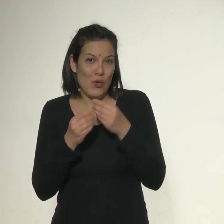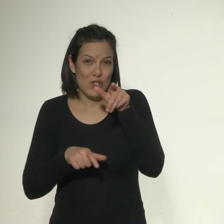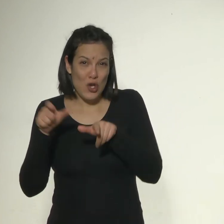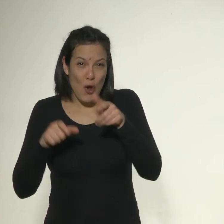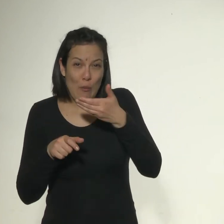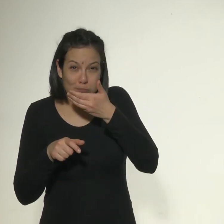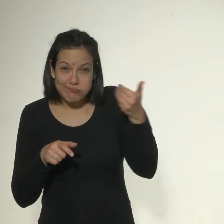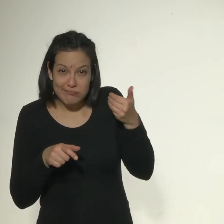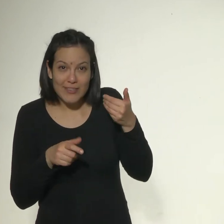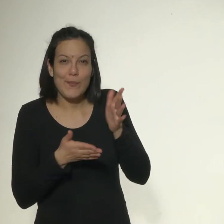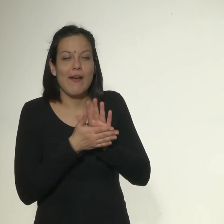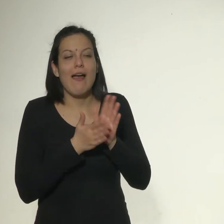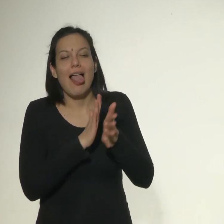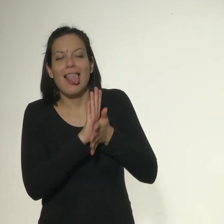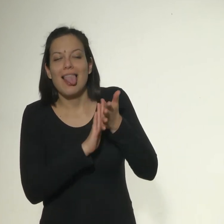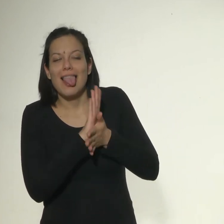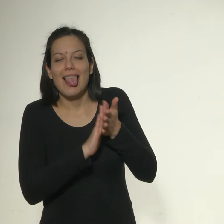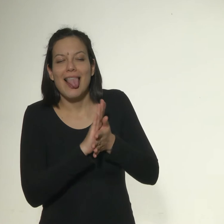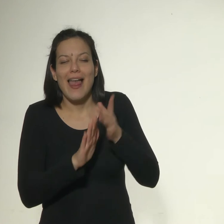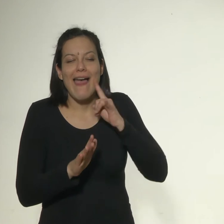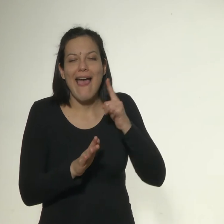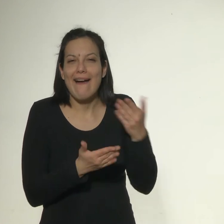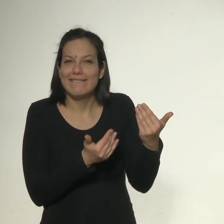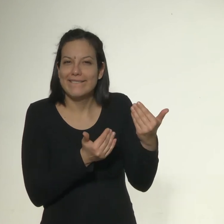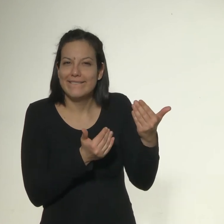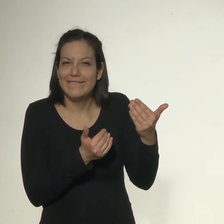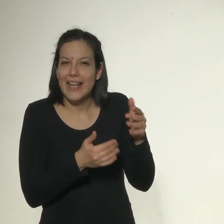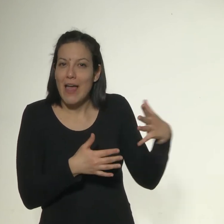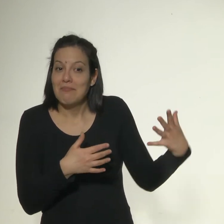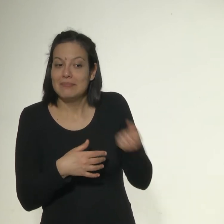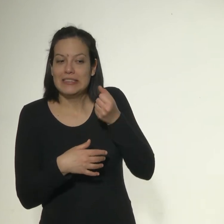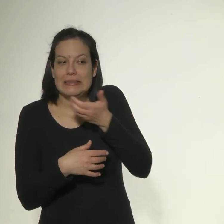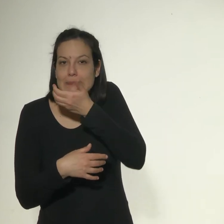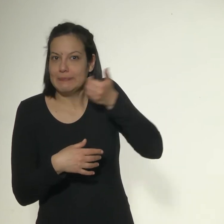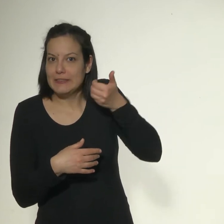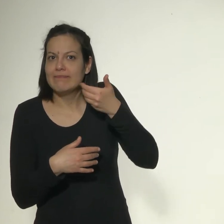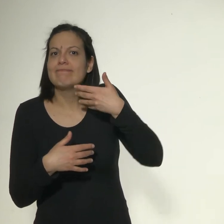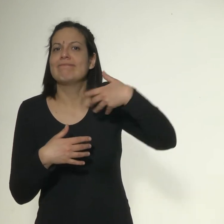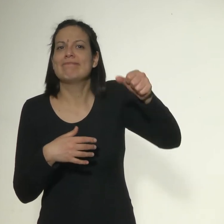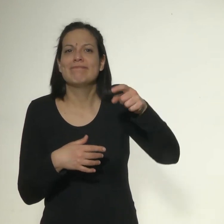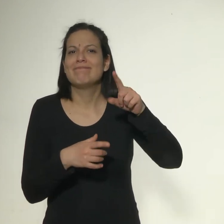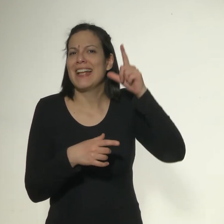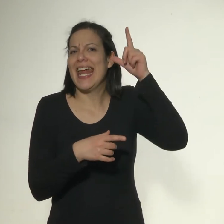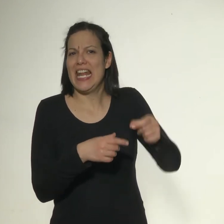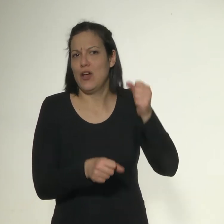captadores seducen para captar víctimas y llevarlas a trabajar a un lugar lejano.